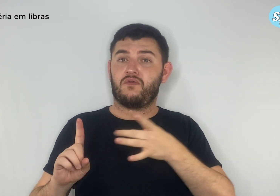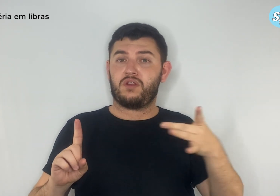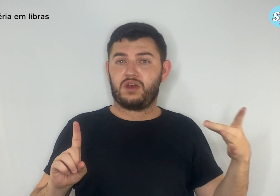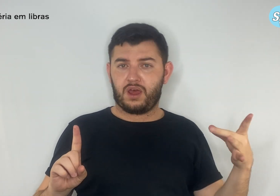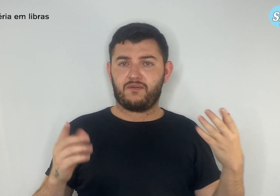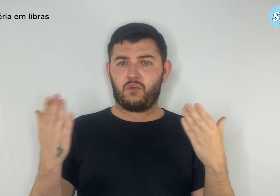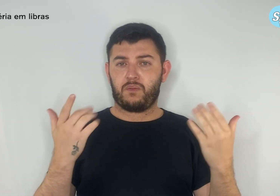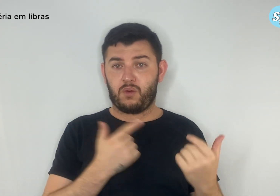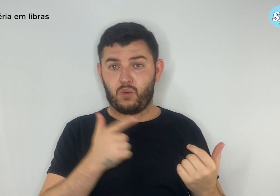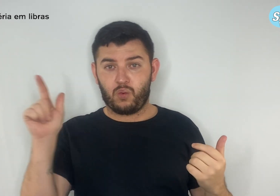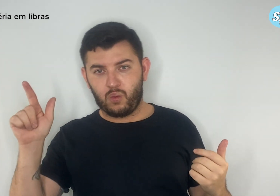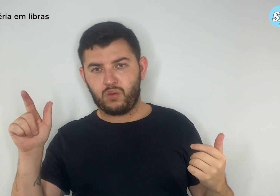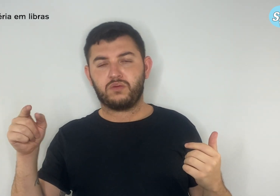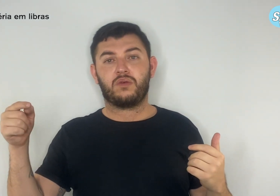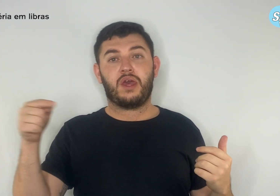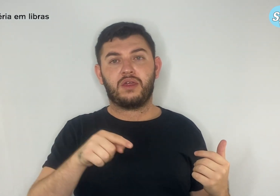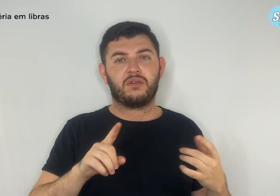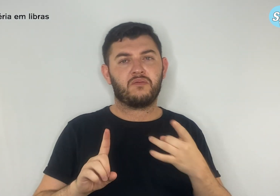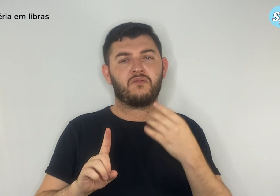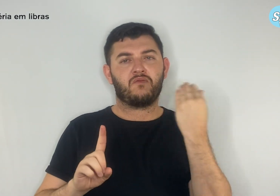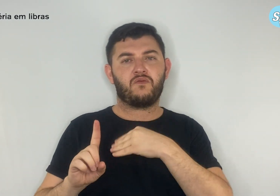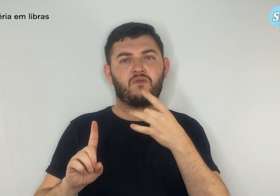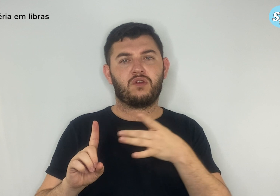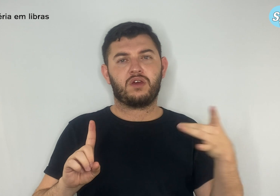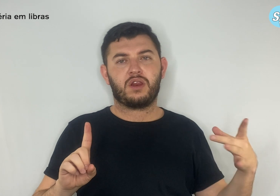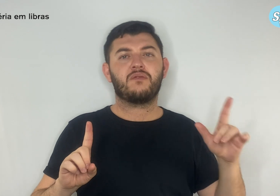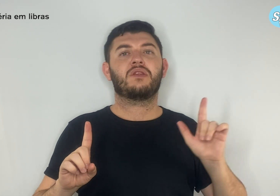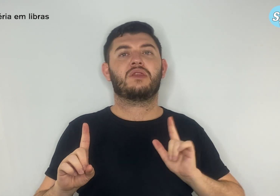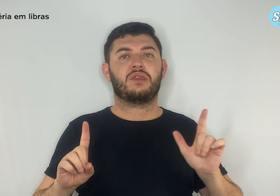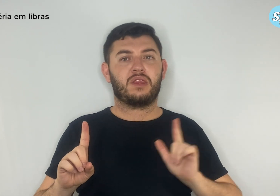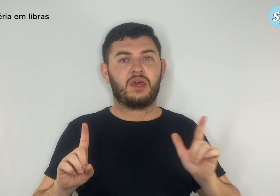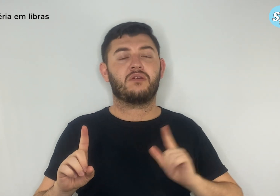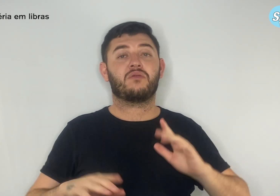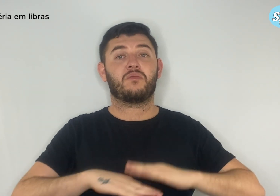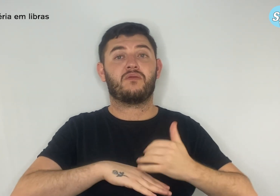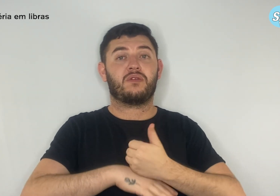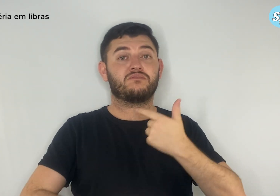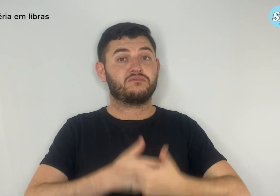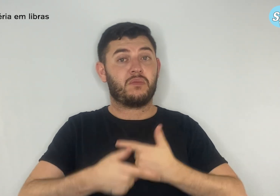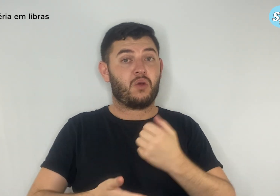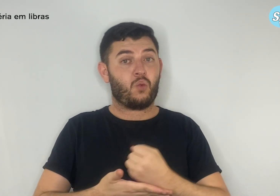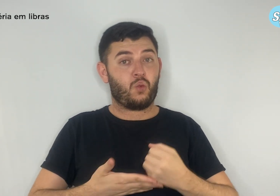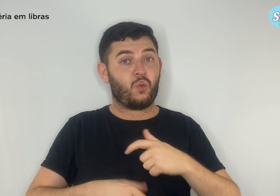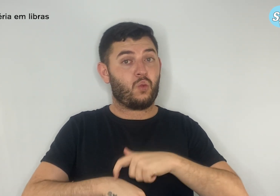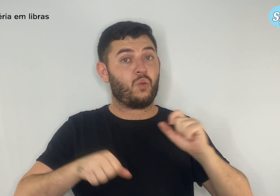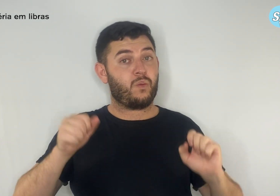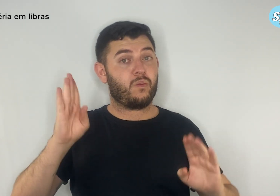como os profissionais em regime de contrato temporário ou aqueles e aquelas